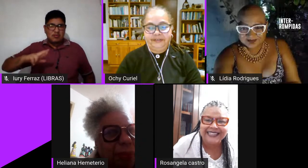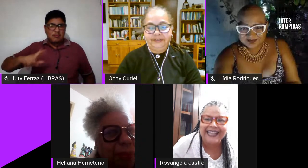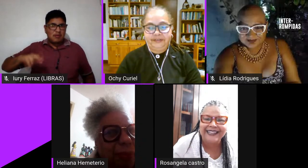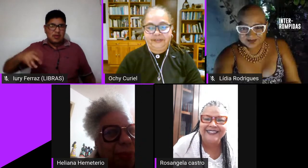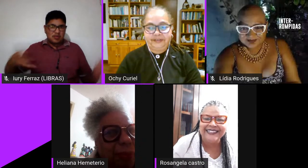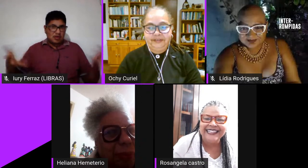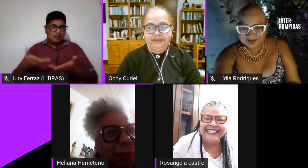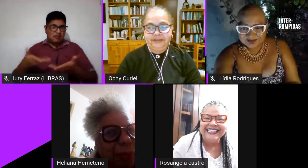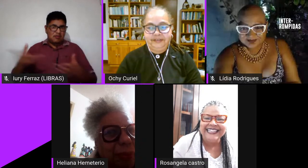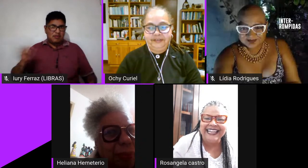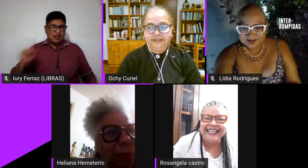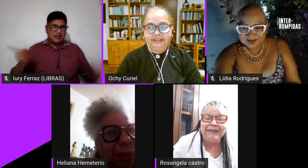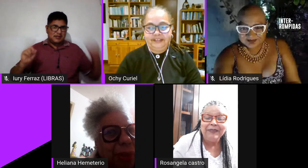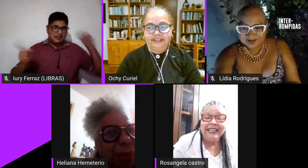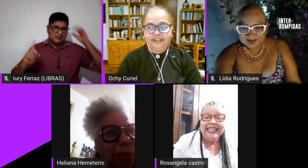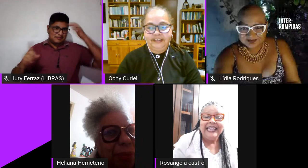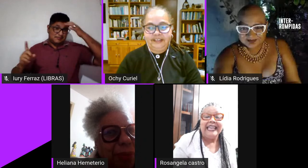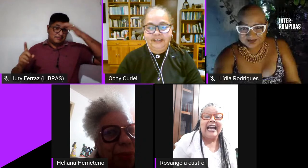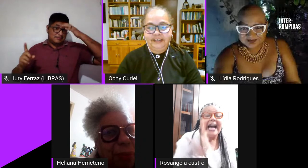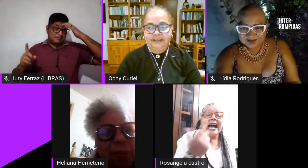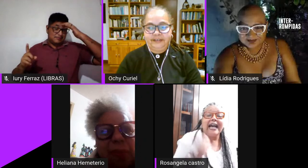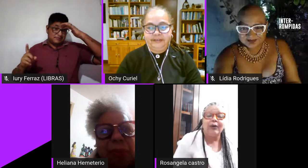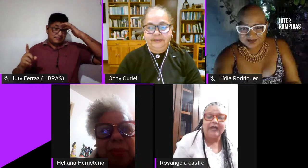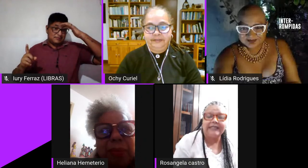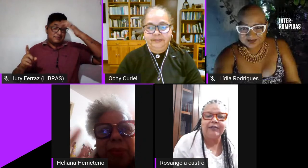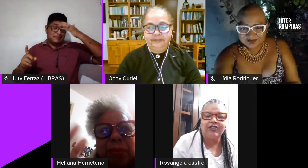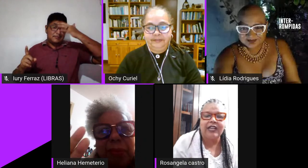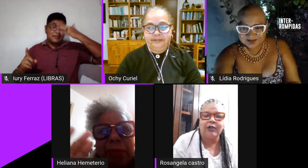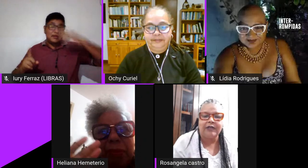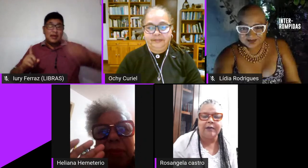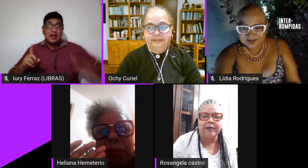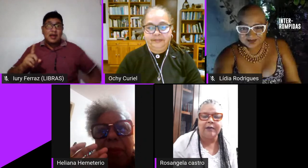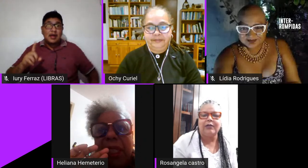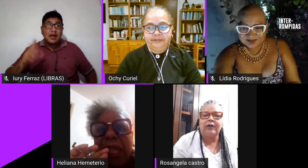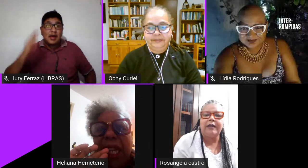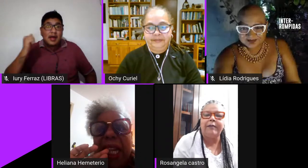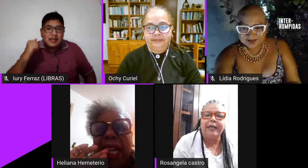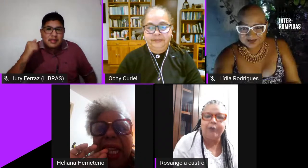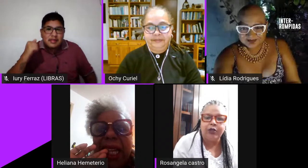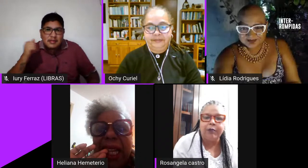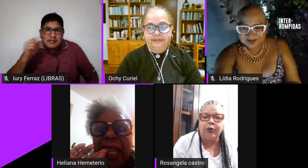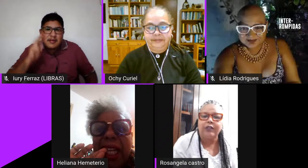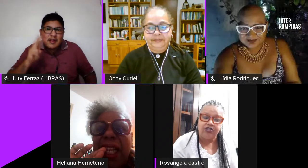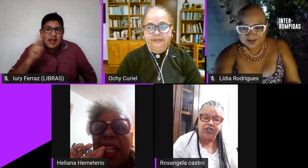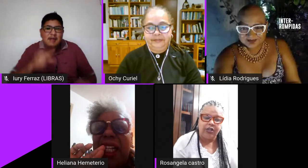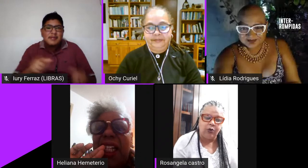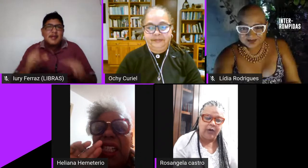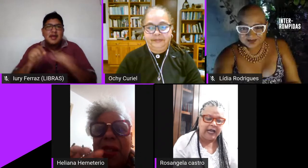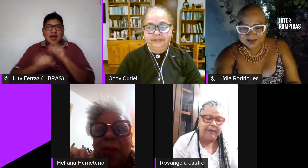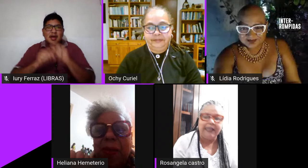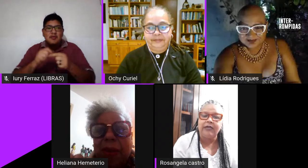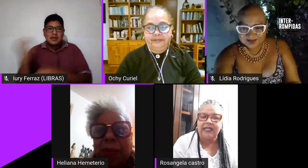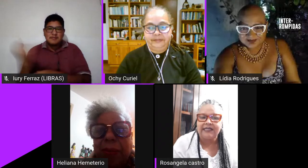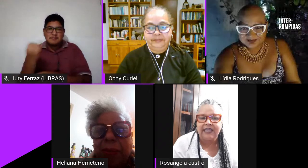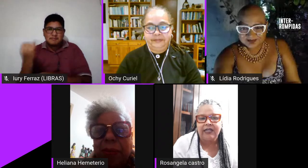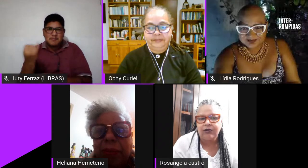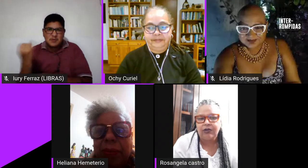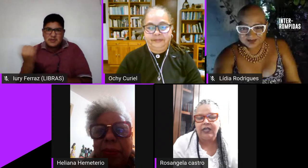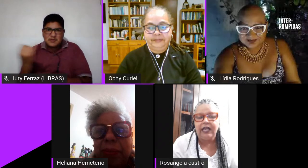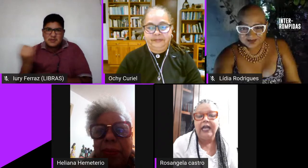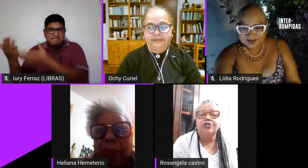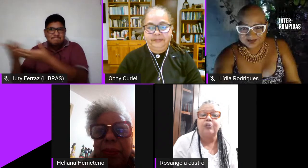século passado né e sabe de que também uma coisa que eu lembrei muito importante que eu acabei não